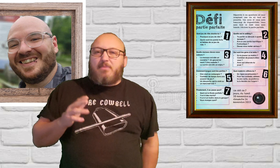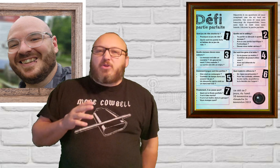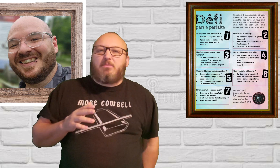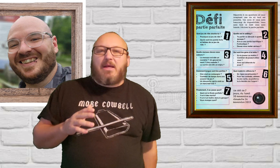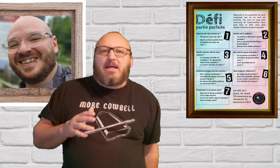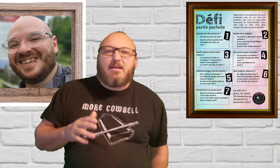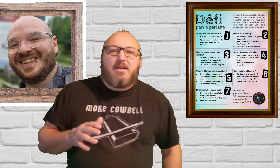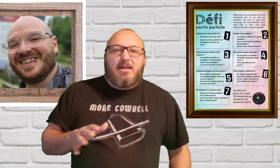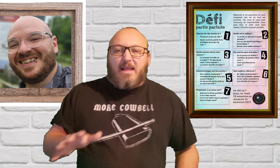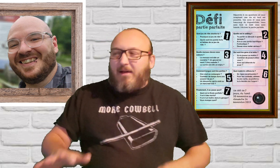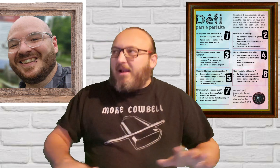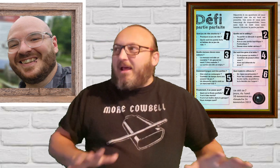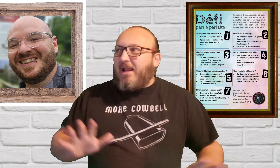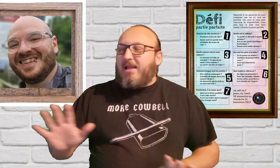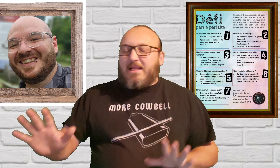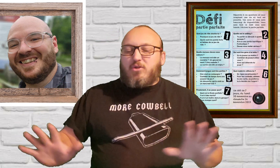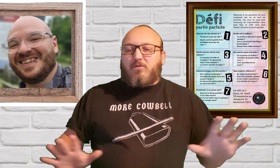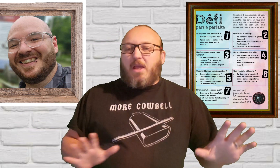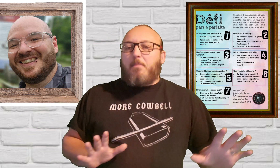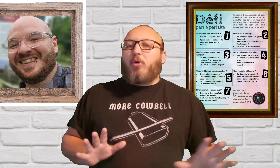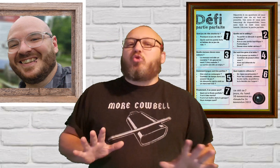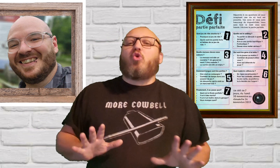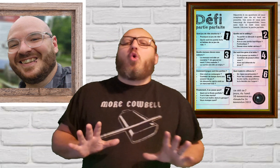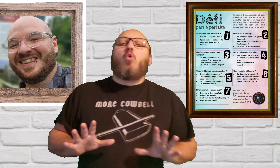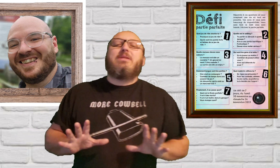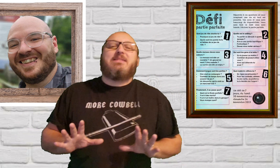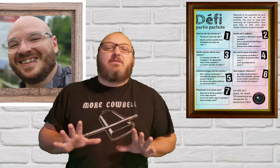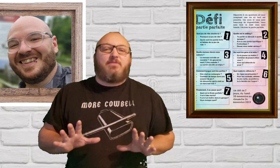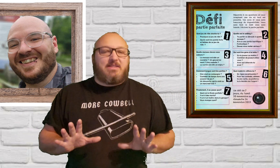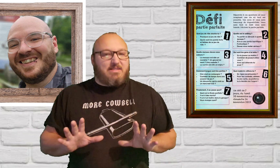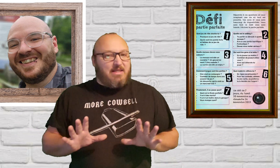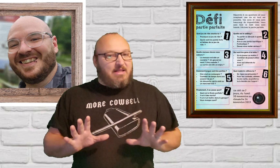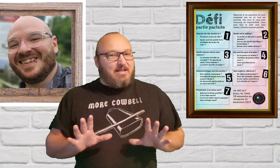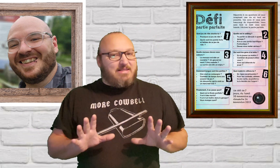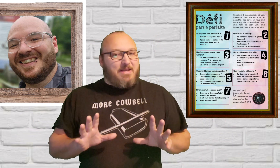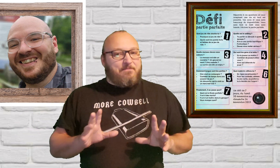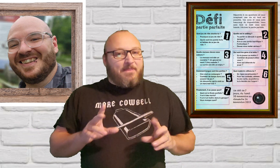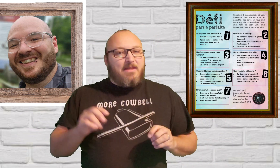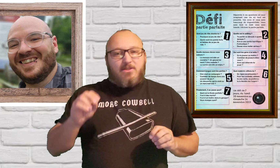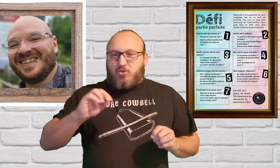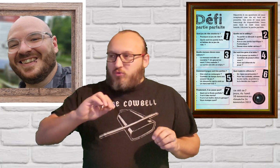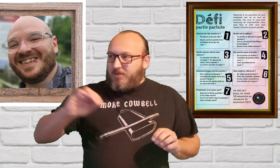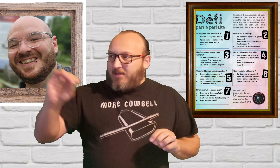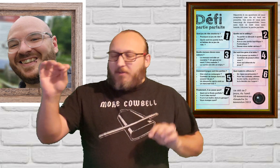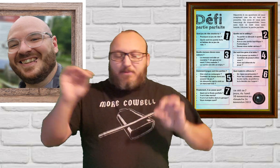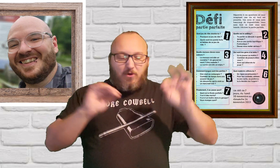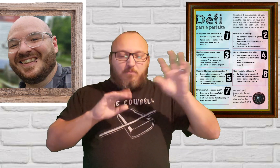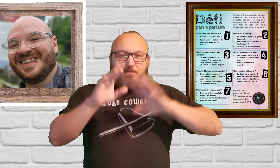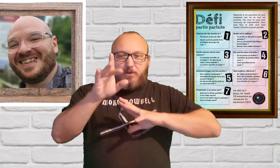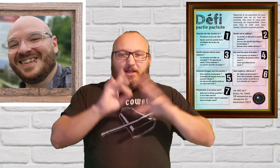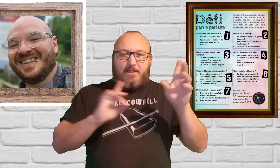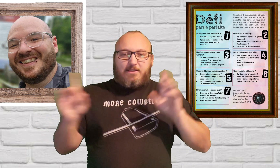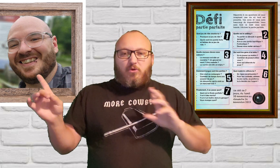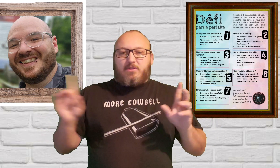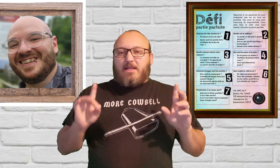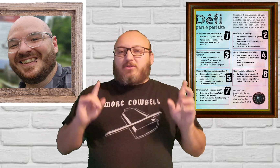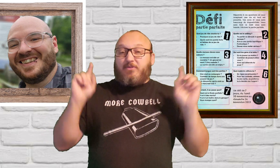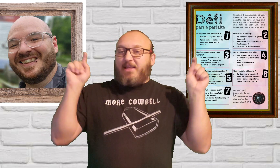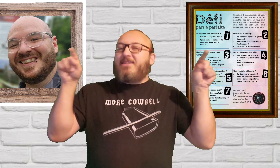absolument la... la... la survie est pas trop difficile tu sais si tu joues bien tes pions puis tu pognes les autres c'est la survie des